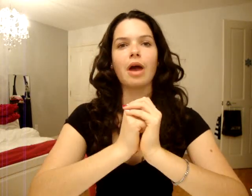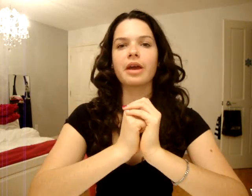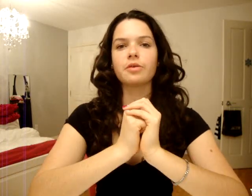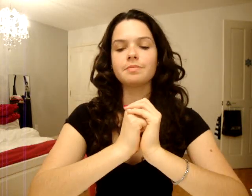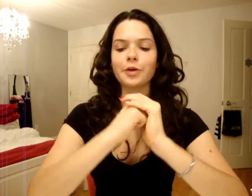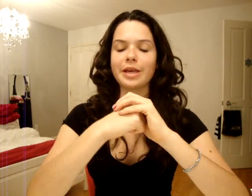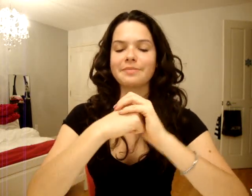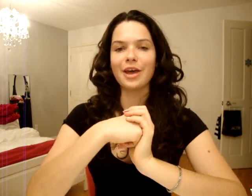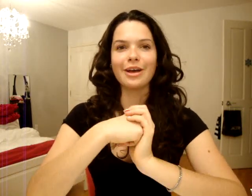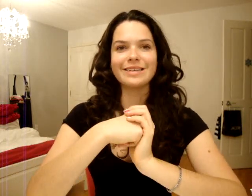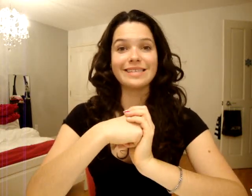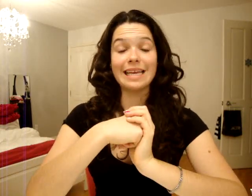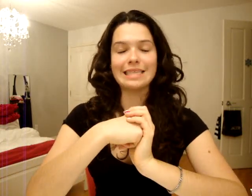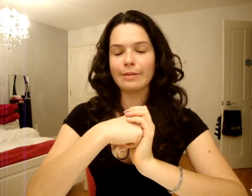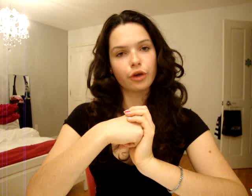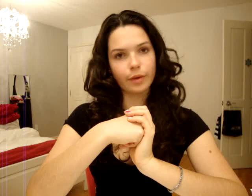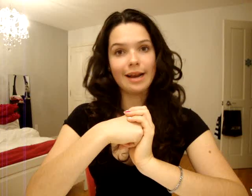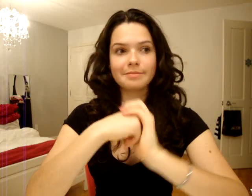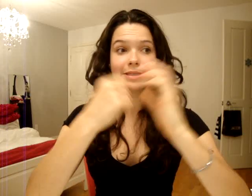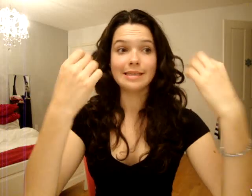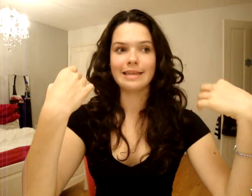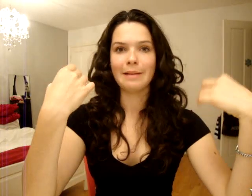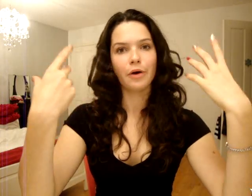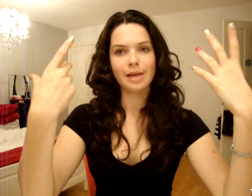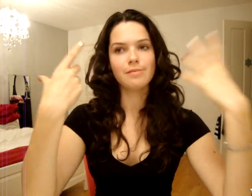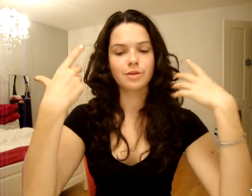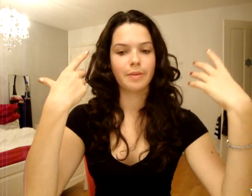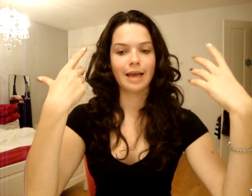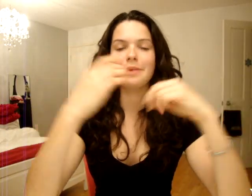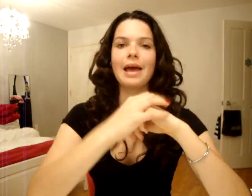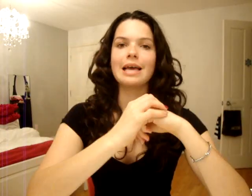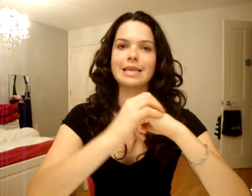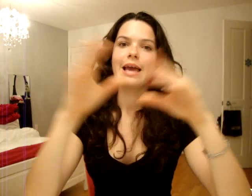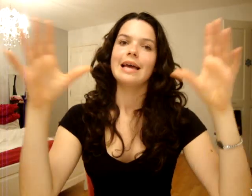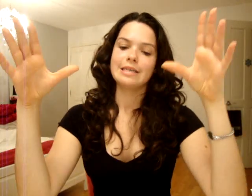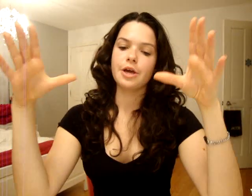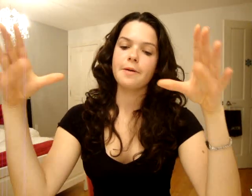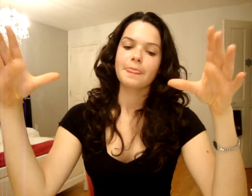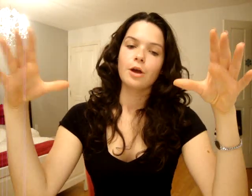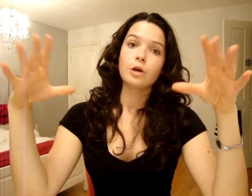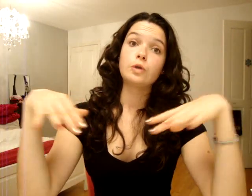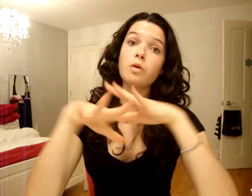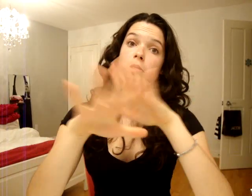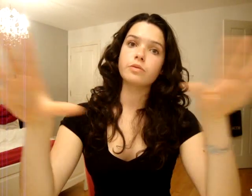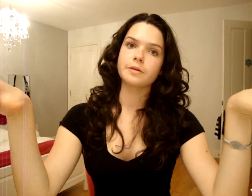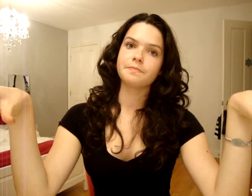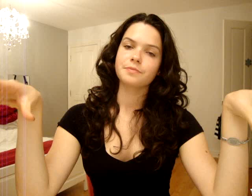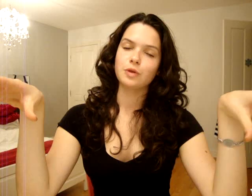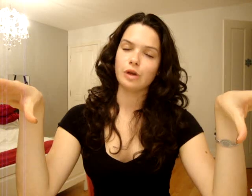Armagadon? OK, c'est tellement cruel, c'est tellement horrible, ce principe. C'est OK, c'est que tout le monde sur le